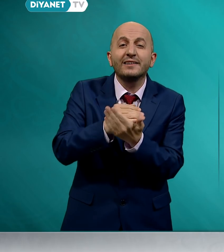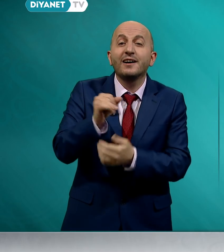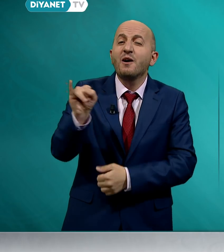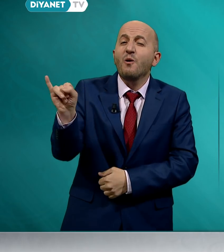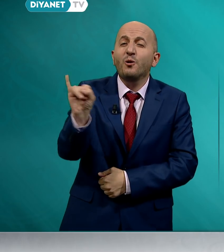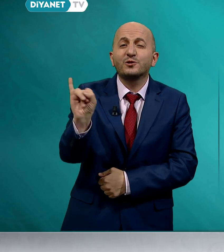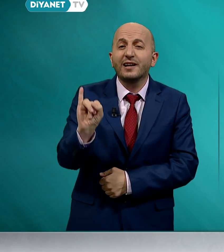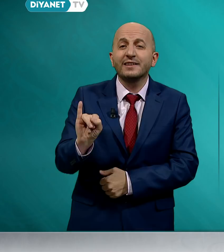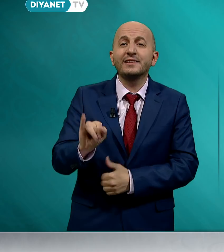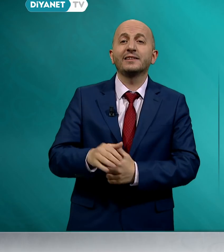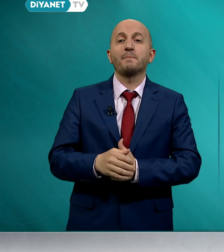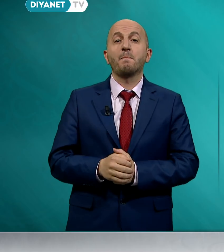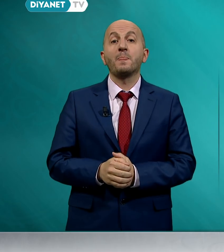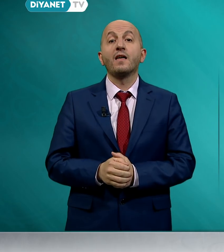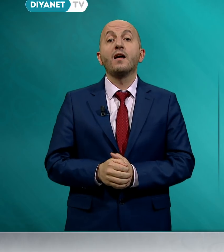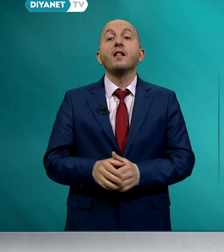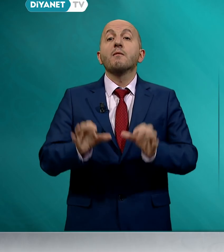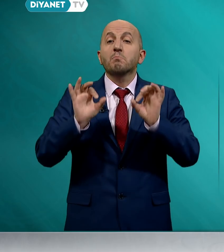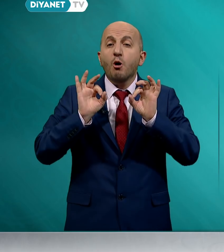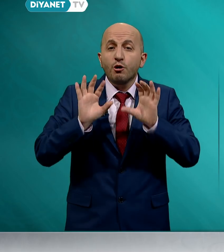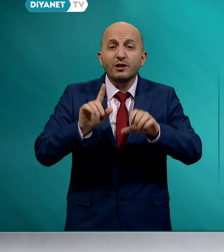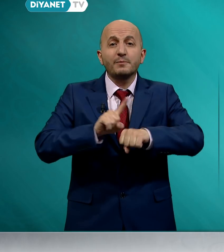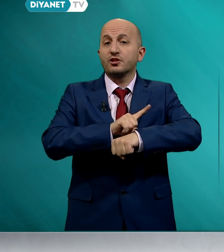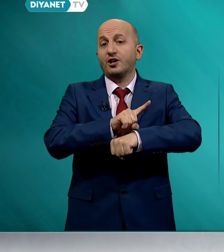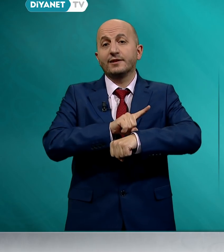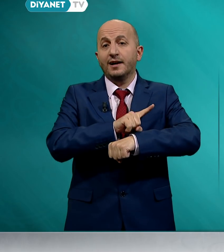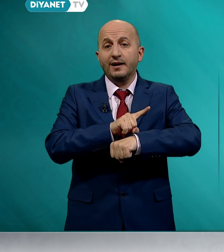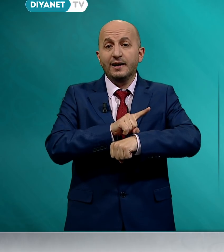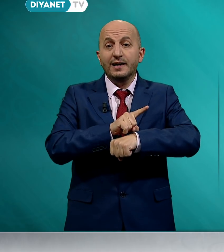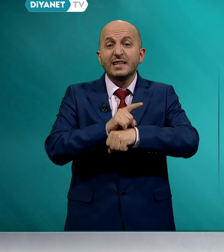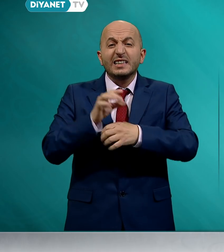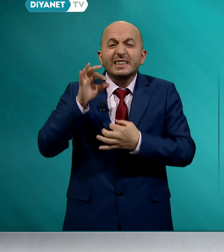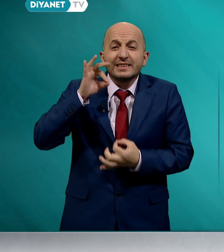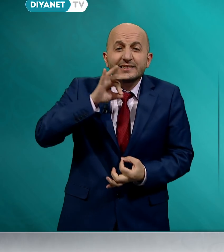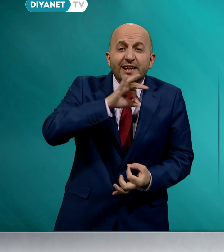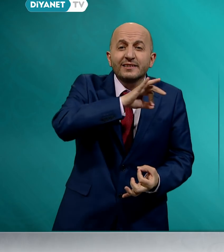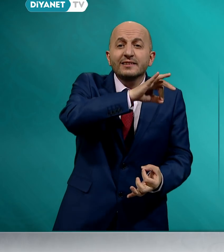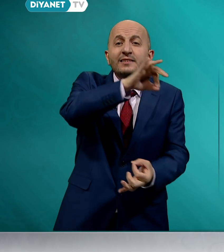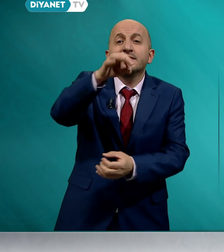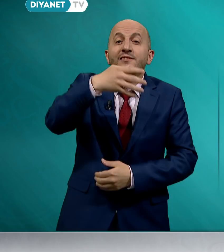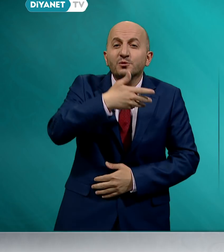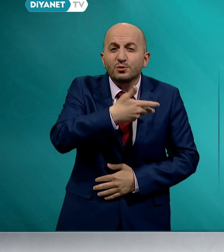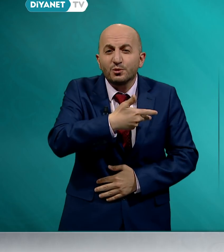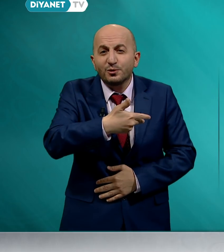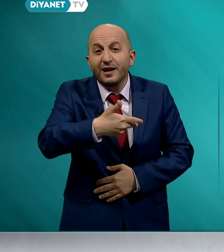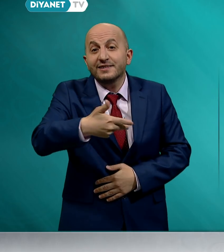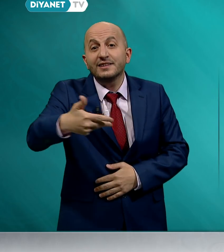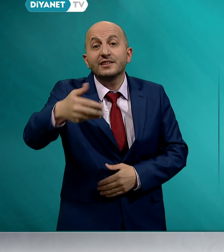örselendi. Böyle bir çağda insanlığın sürüklendiği